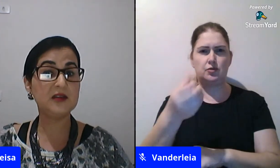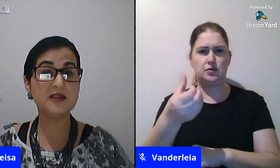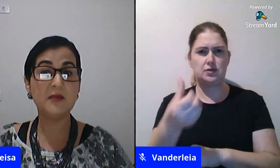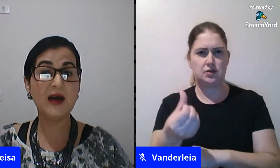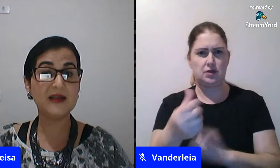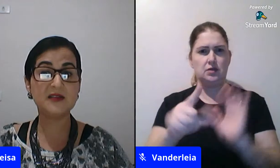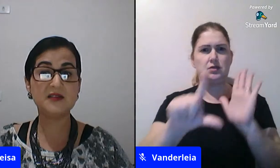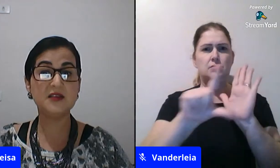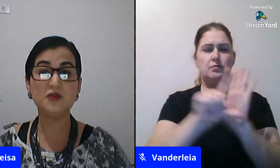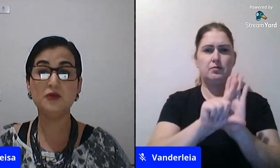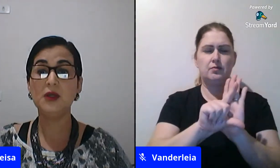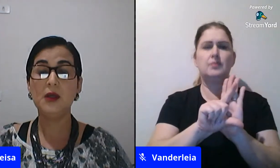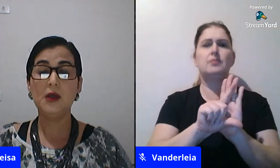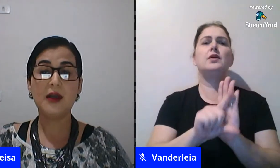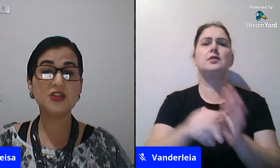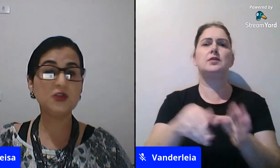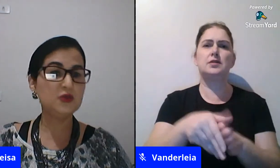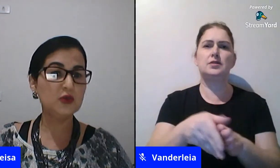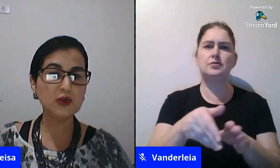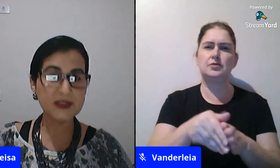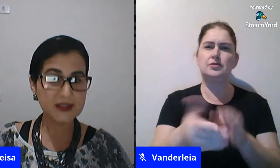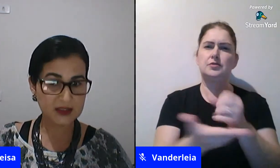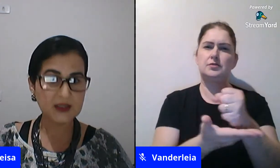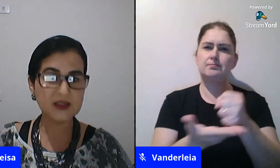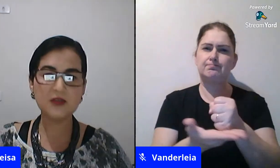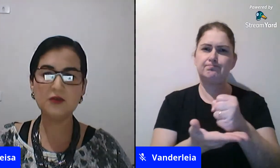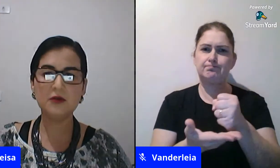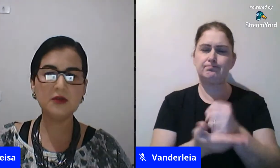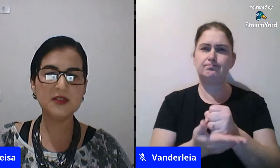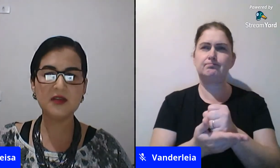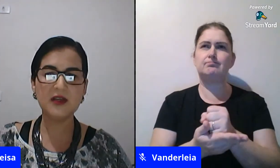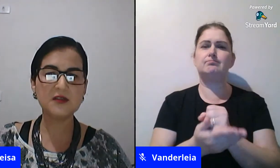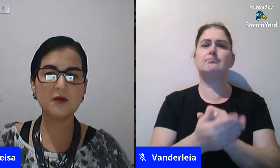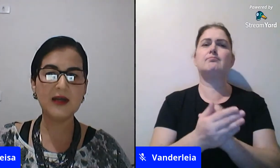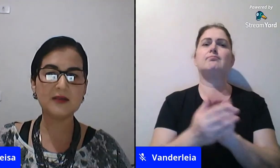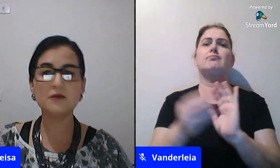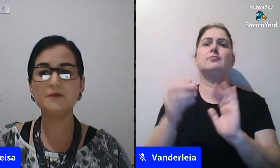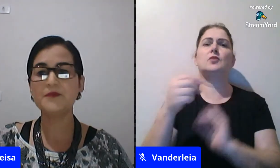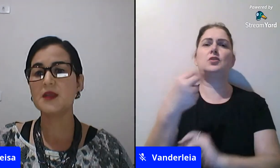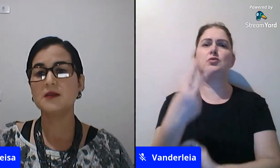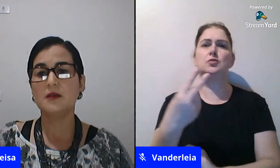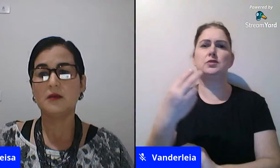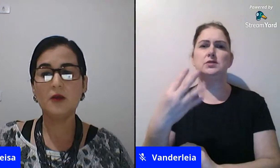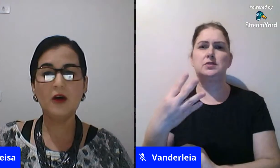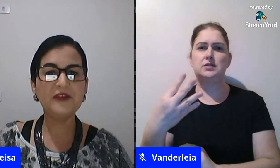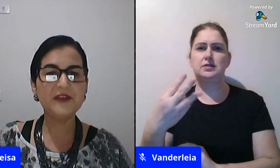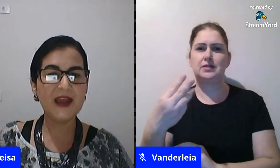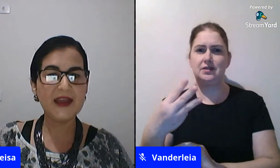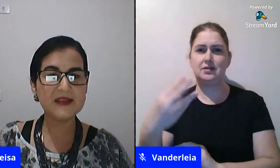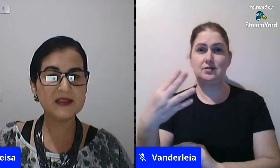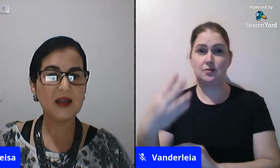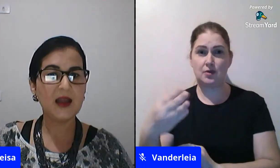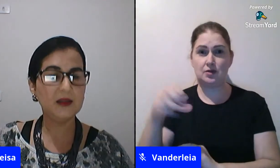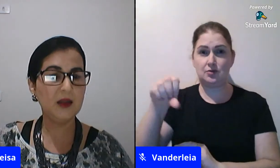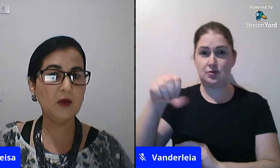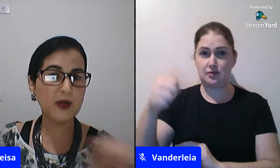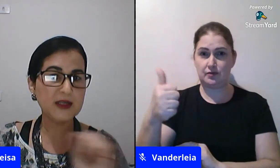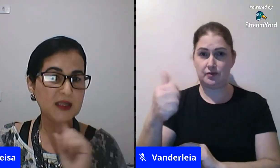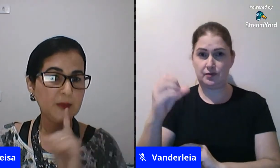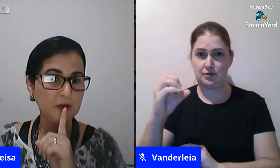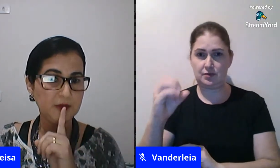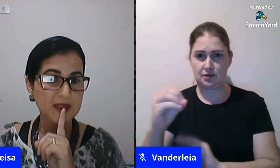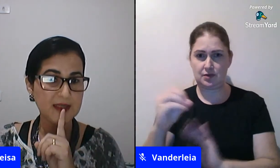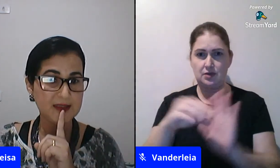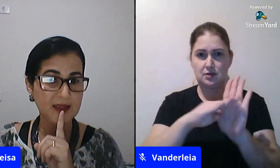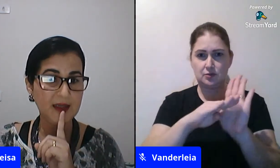lei de diretriz e base inciso artigo 2 inciso 2 3 4 9 10 então,